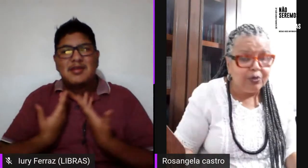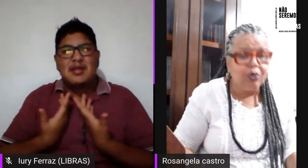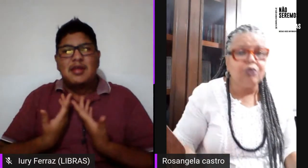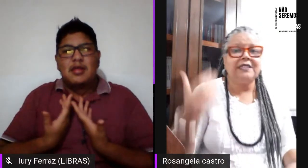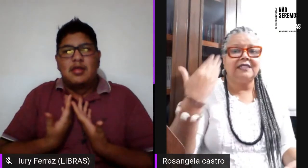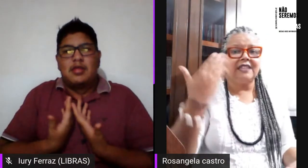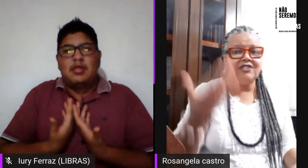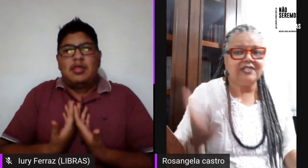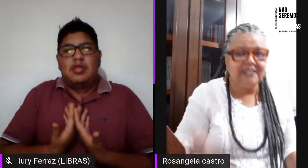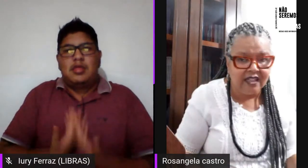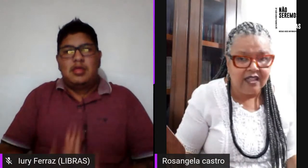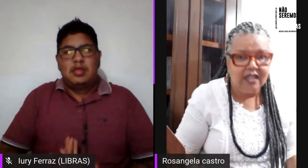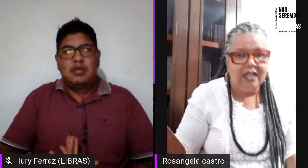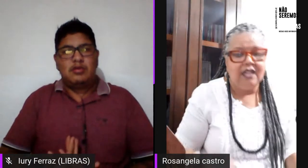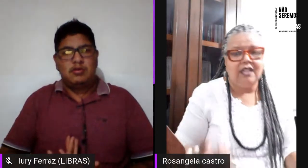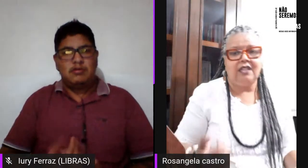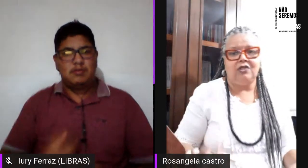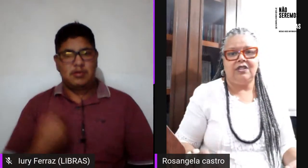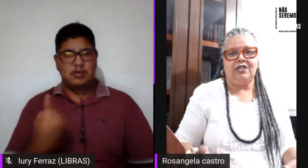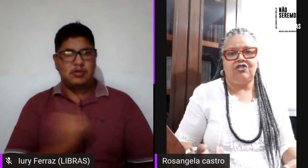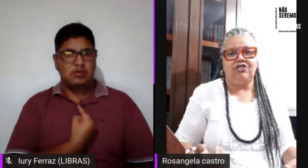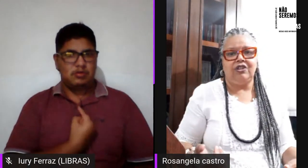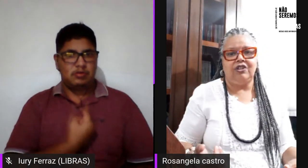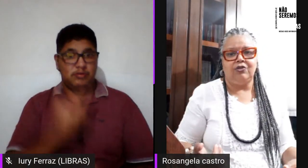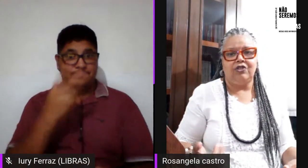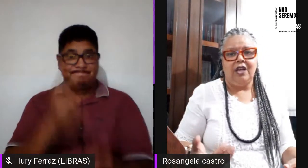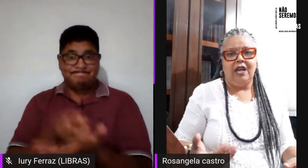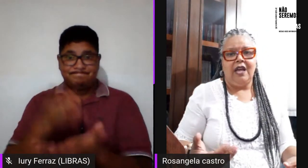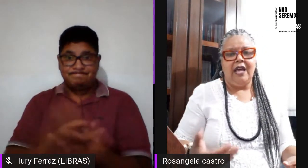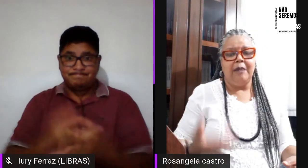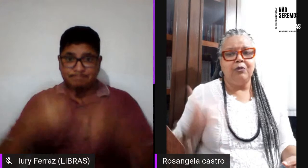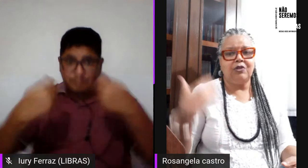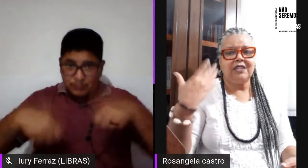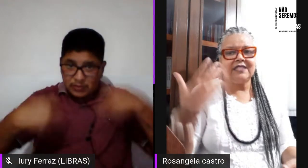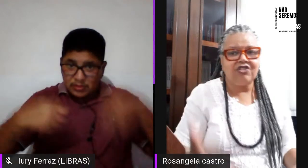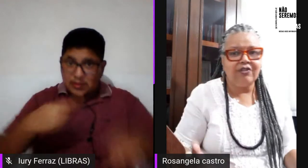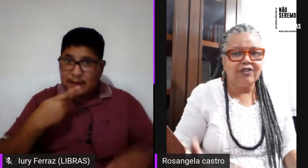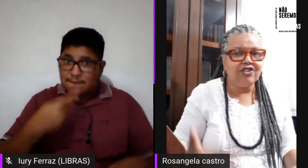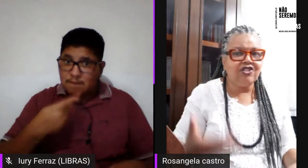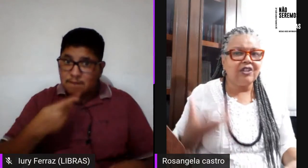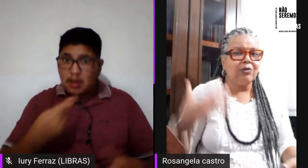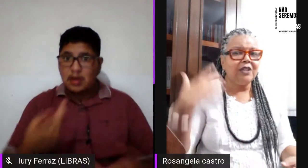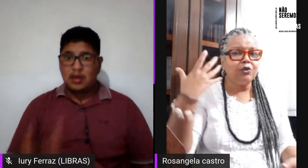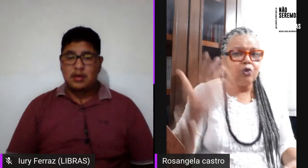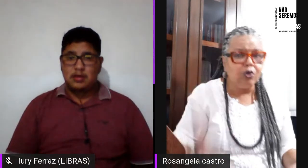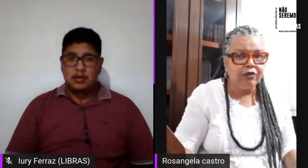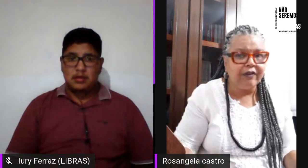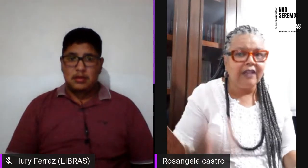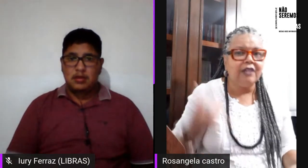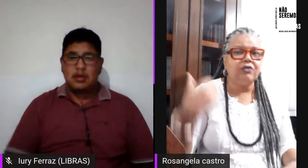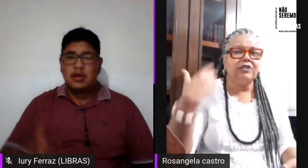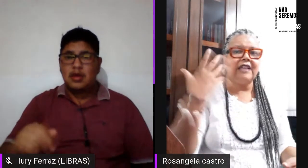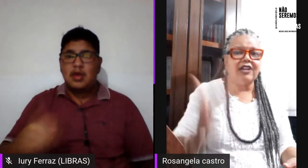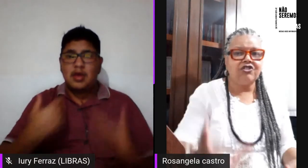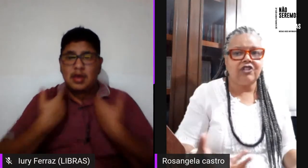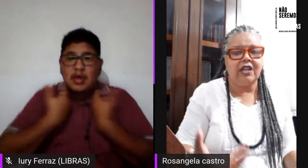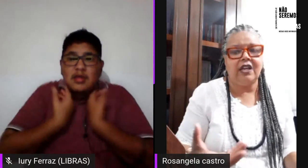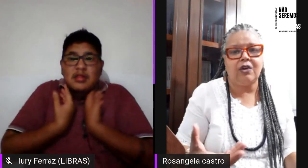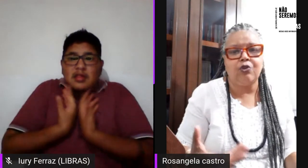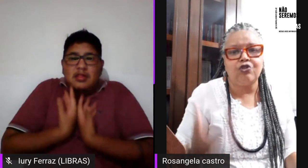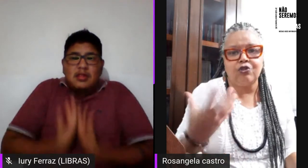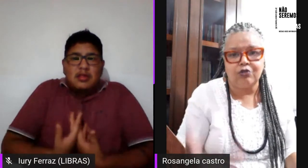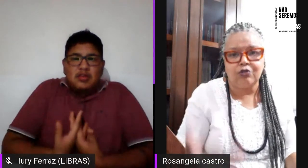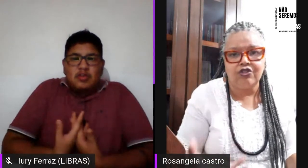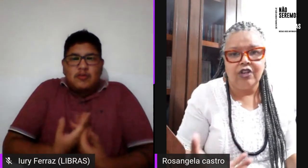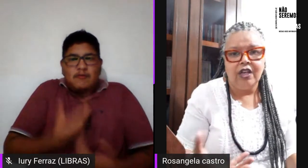gente o tempo todo precisar dizer que nós existimos é muito cansativo a gente estar o tempo todo falando das